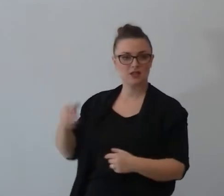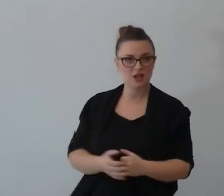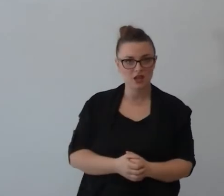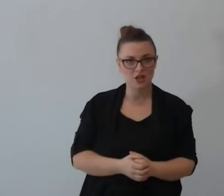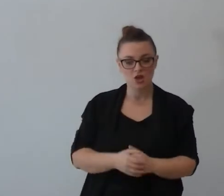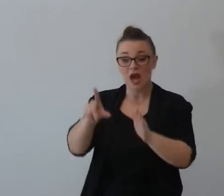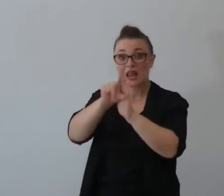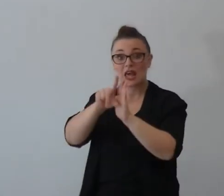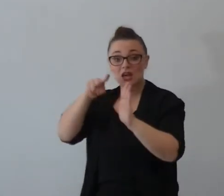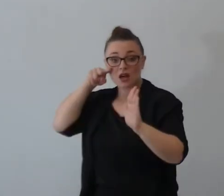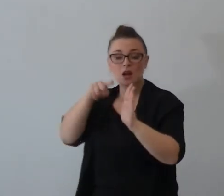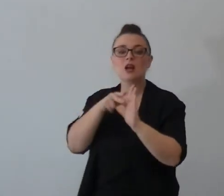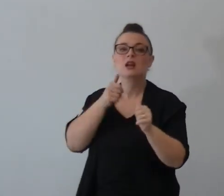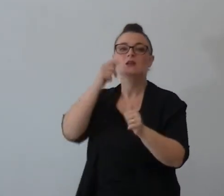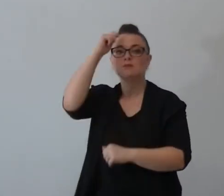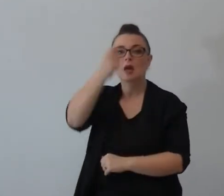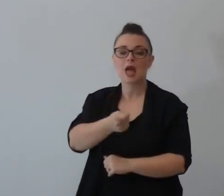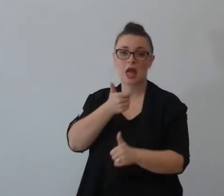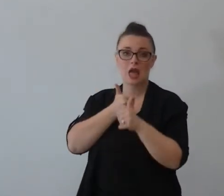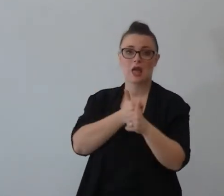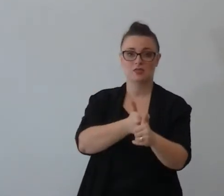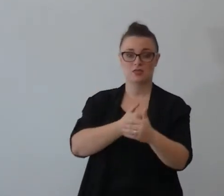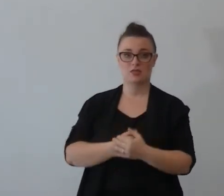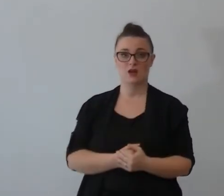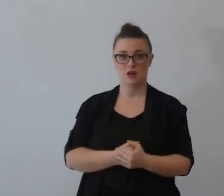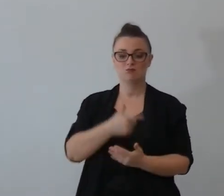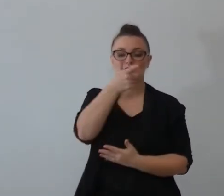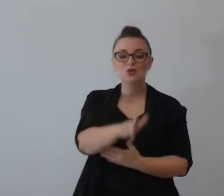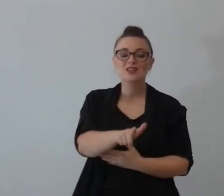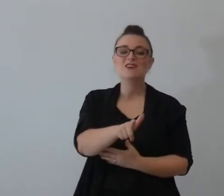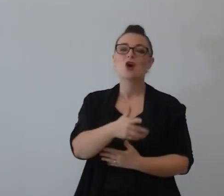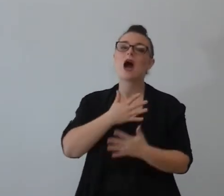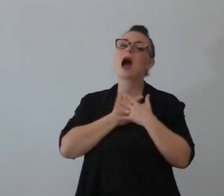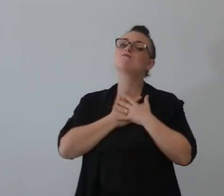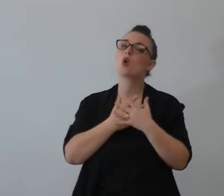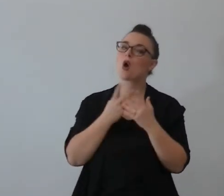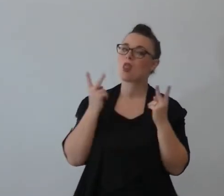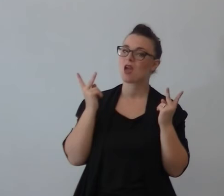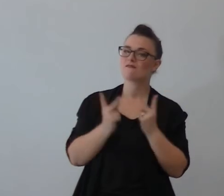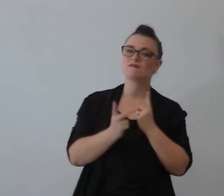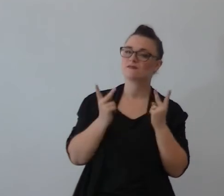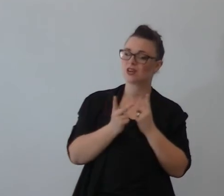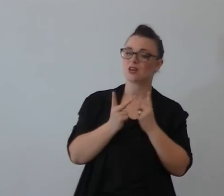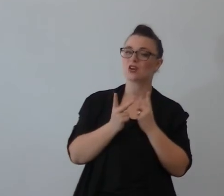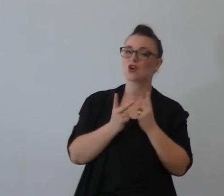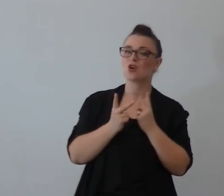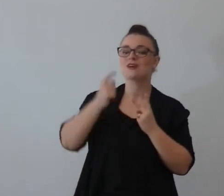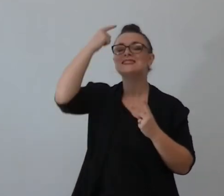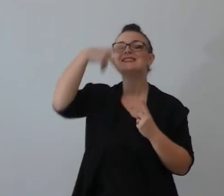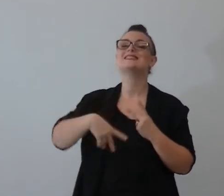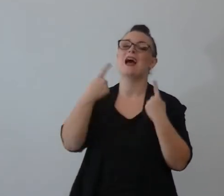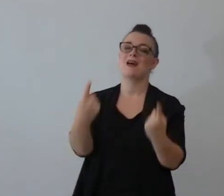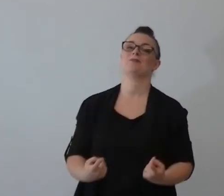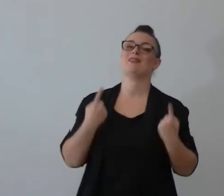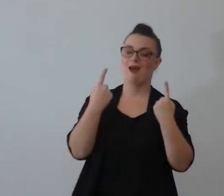rispetta la legge di Dio il vero amore quello vero sa tendere sa tendere sa tendere i